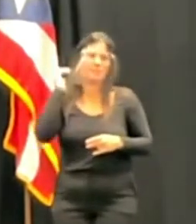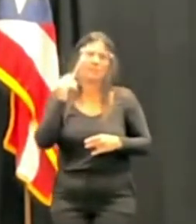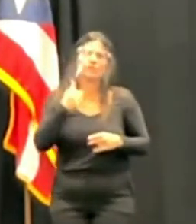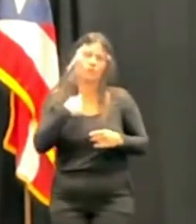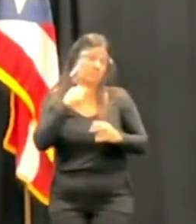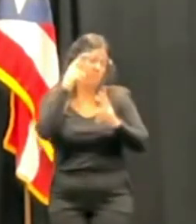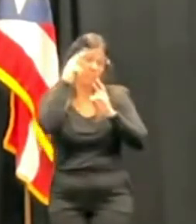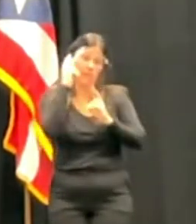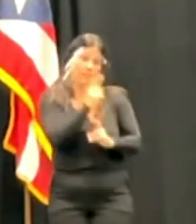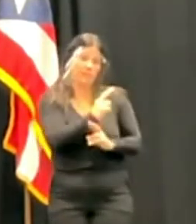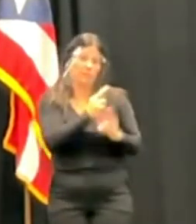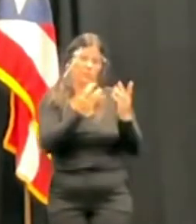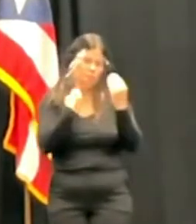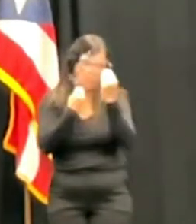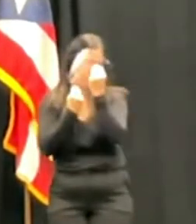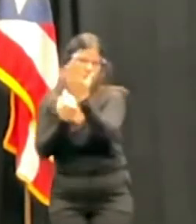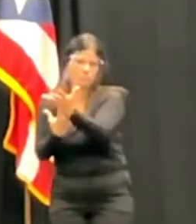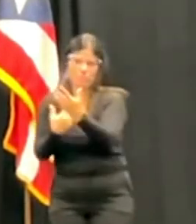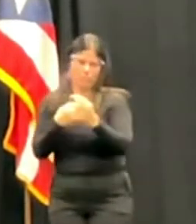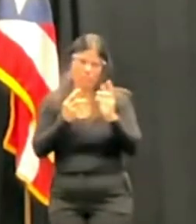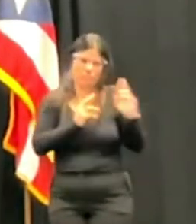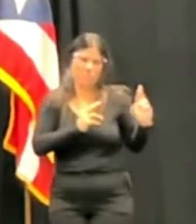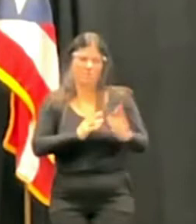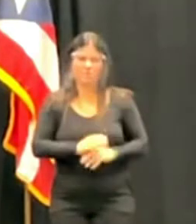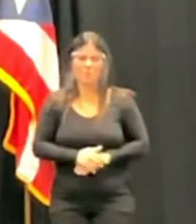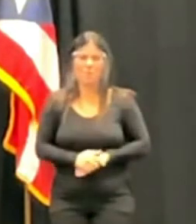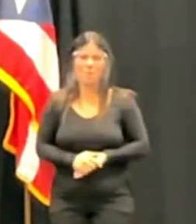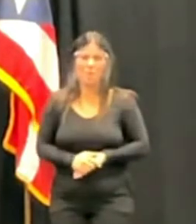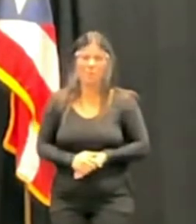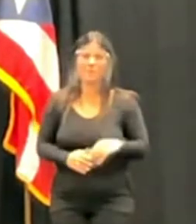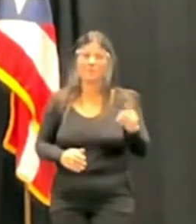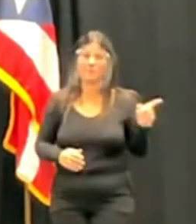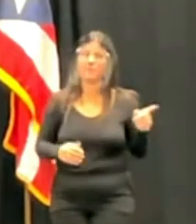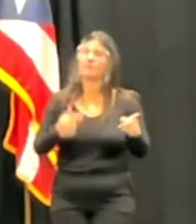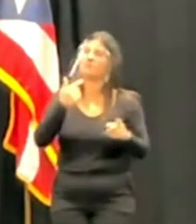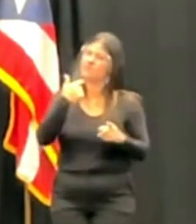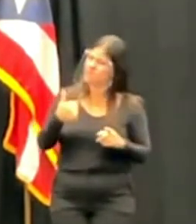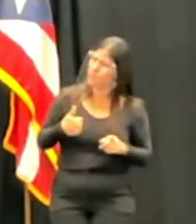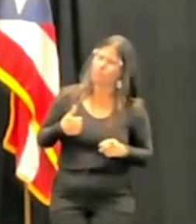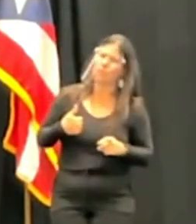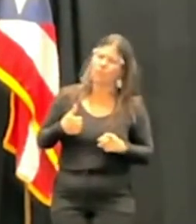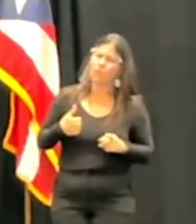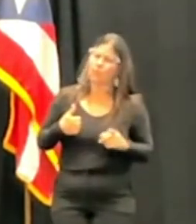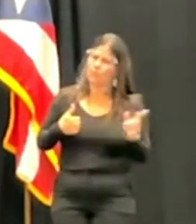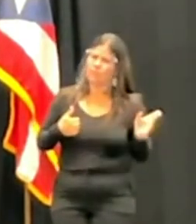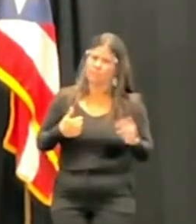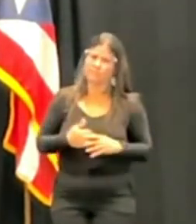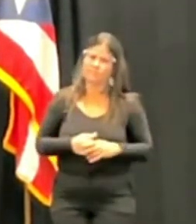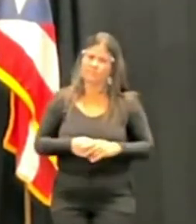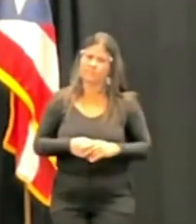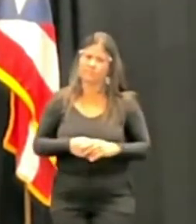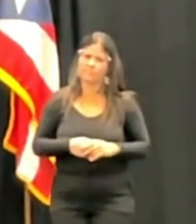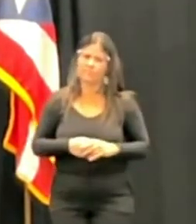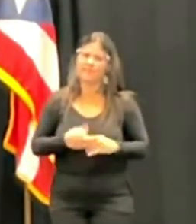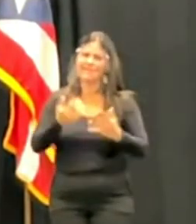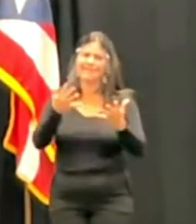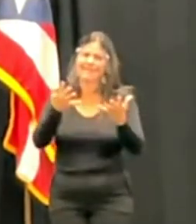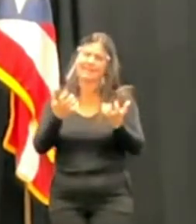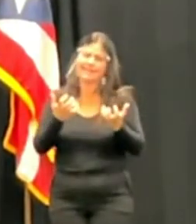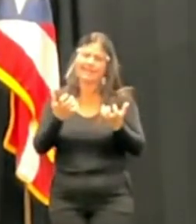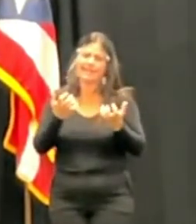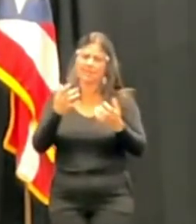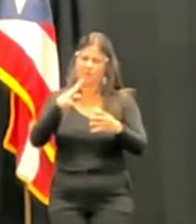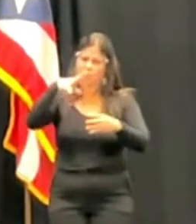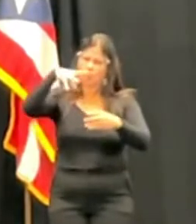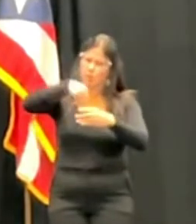Senado de comunicárselo. En ese momento, pues, él me indicó que él deseaba ser considerado para esa plaza,